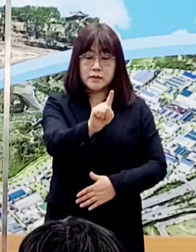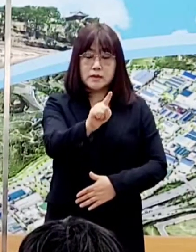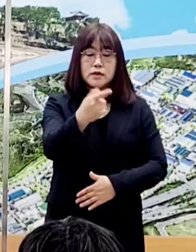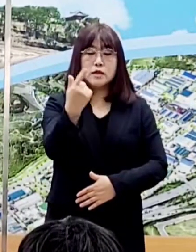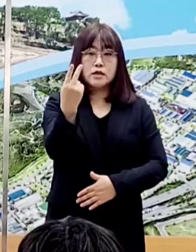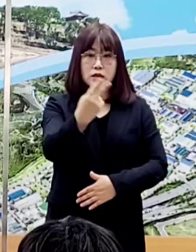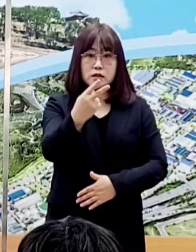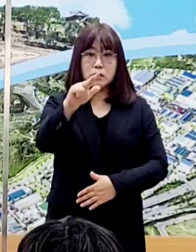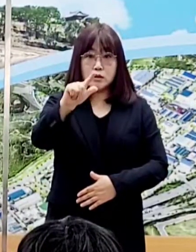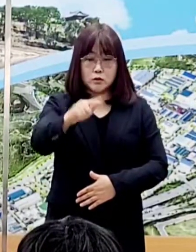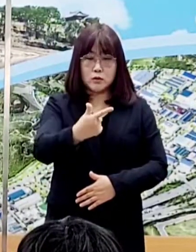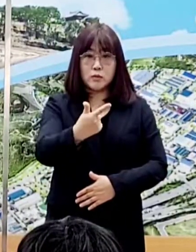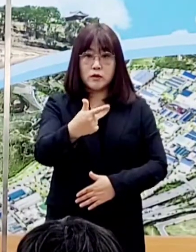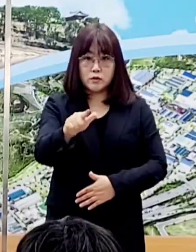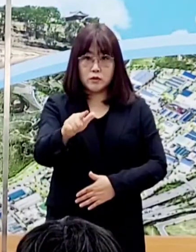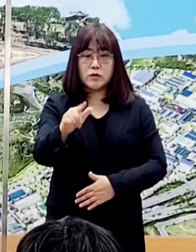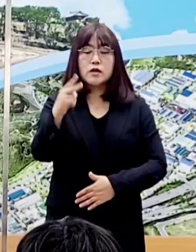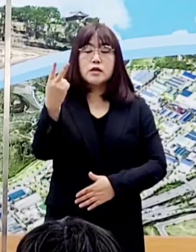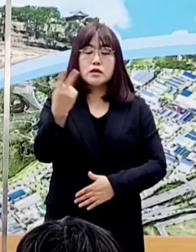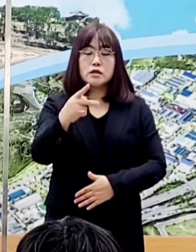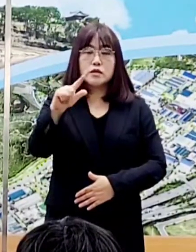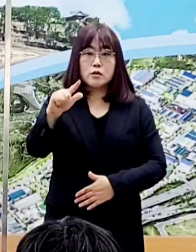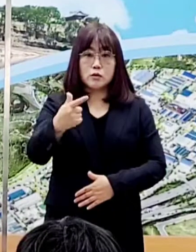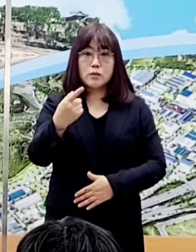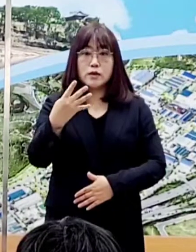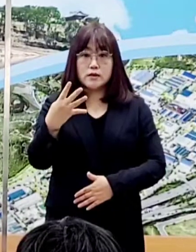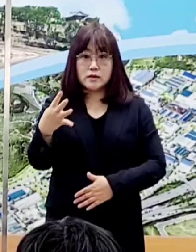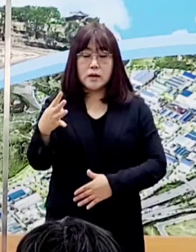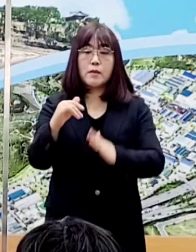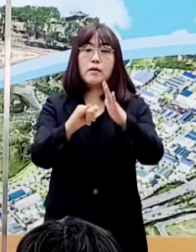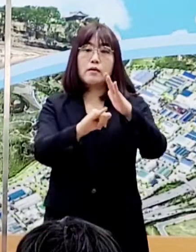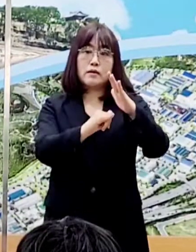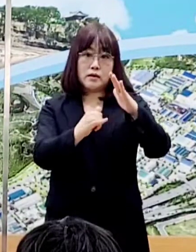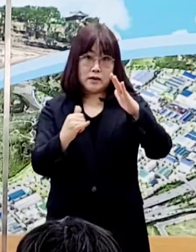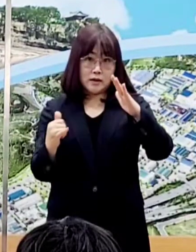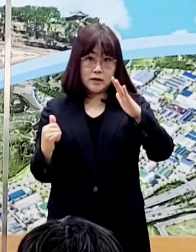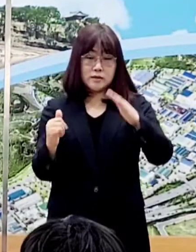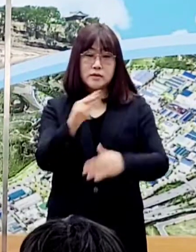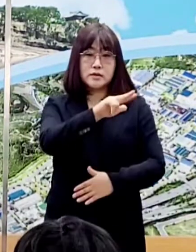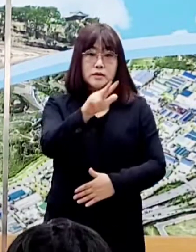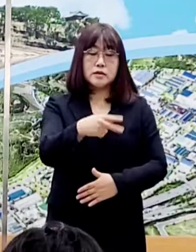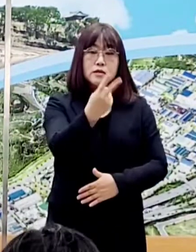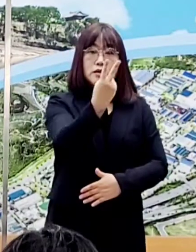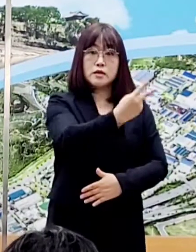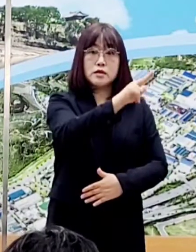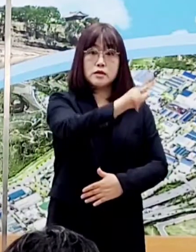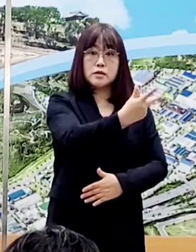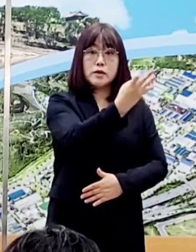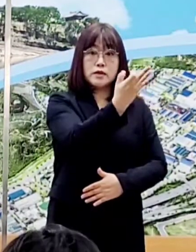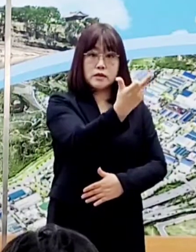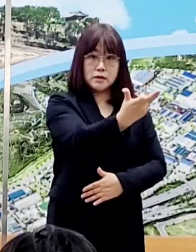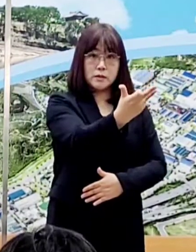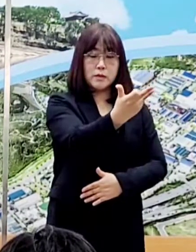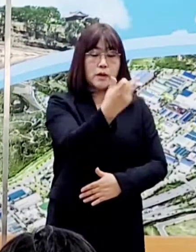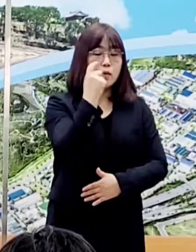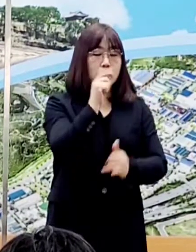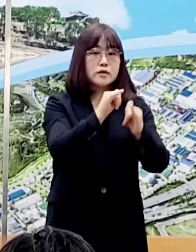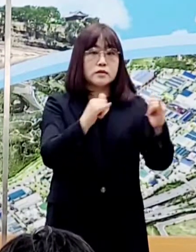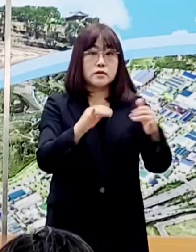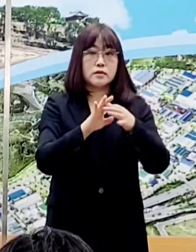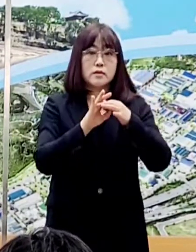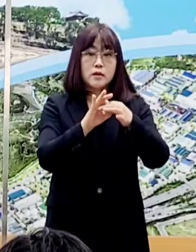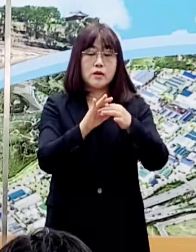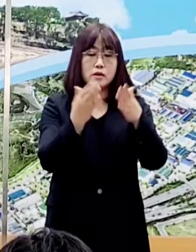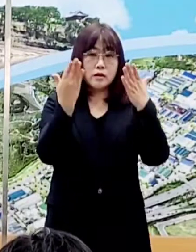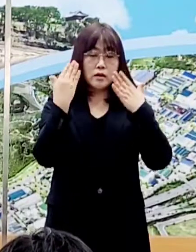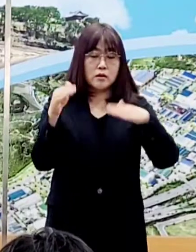2606, 2604번의 가족이고, 진주 2718번 확진자는 관련